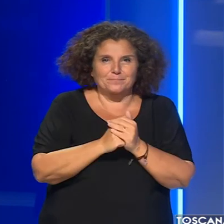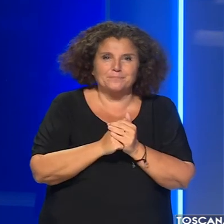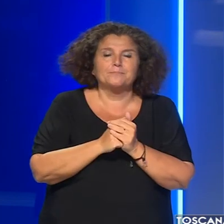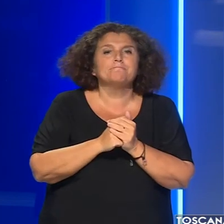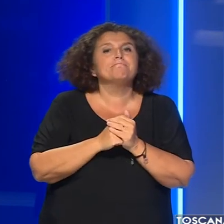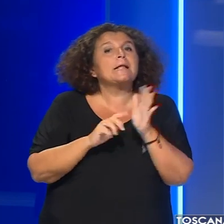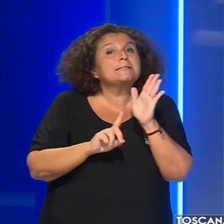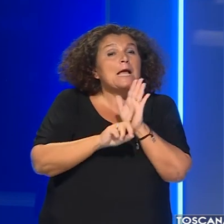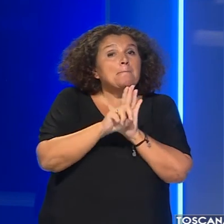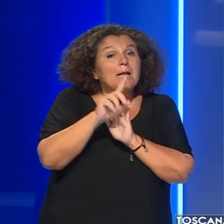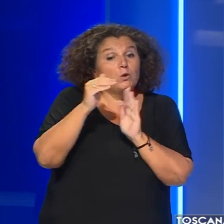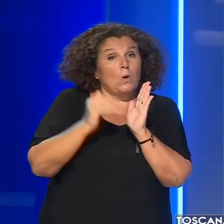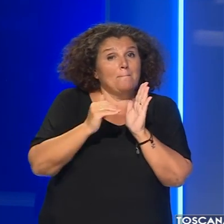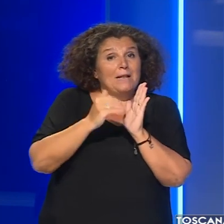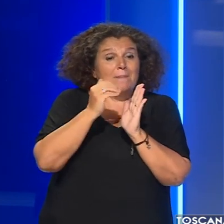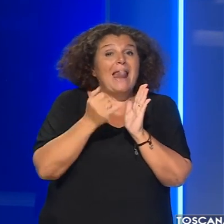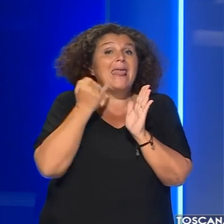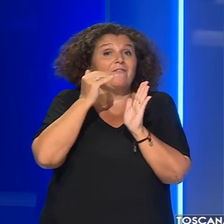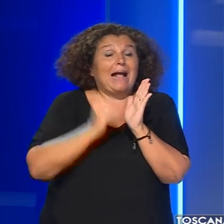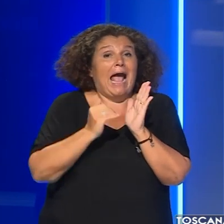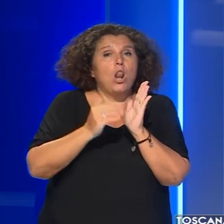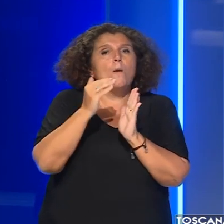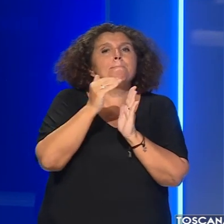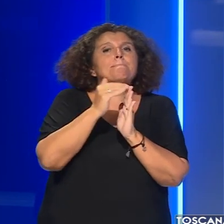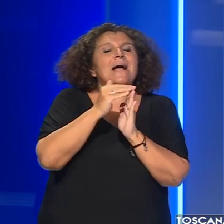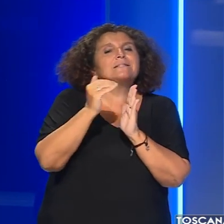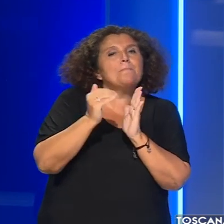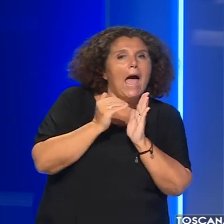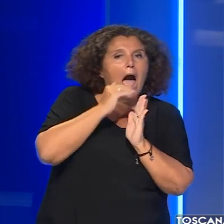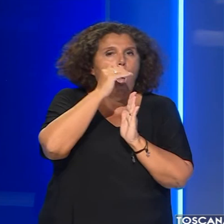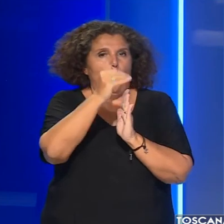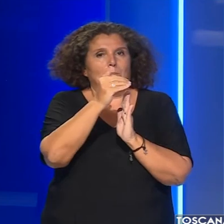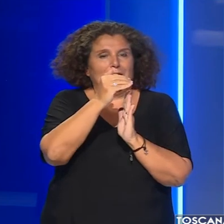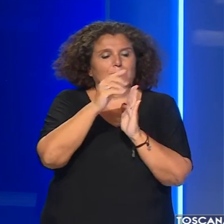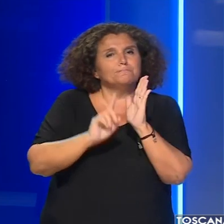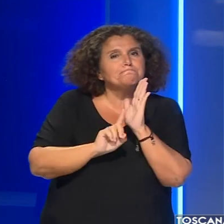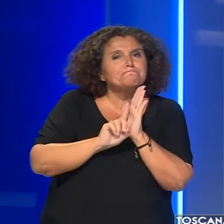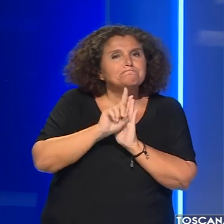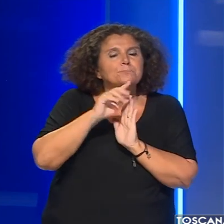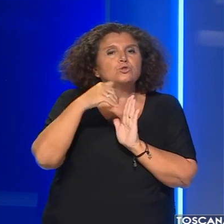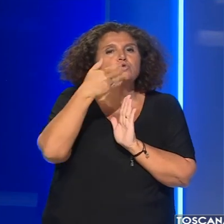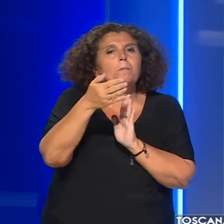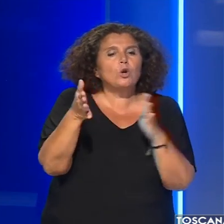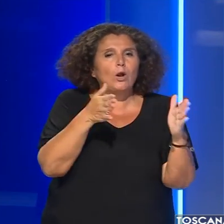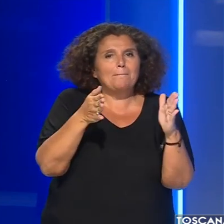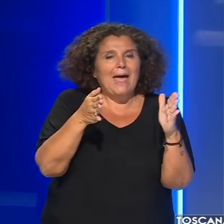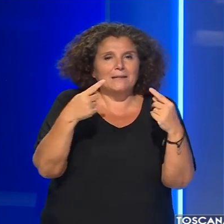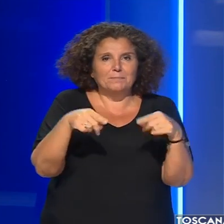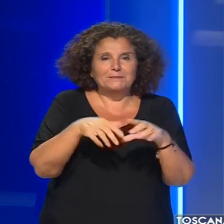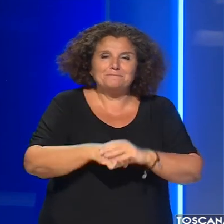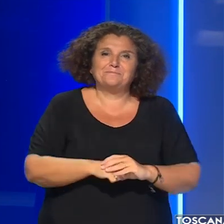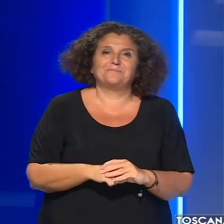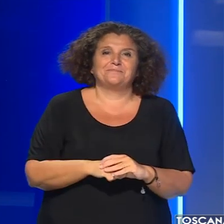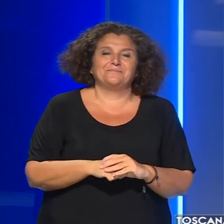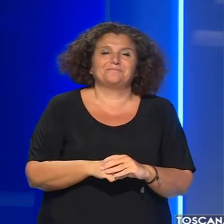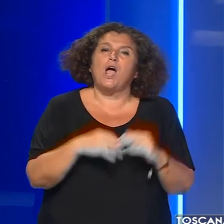temperature minime in lieve calo massime in aumento su valori superiori alle medie del periodo